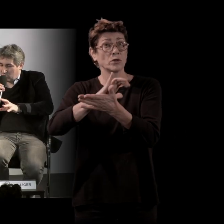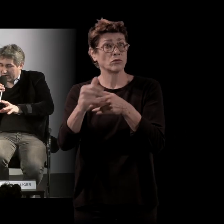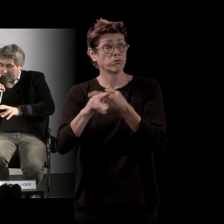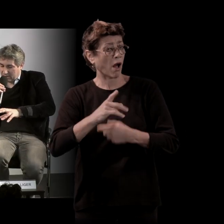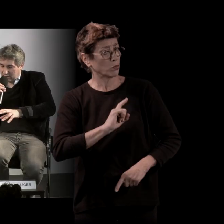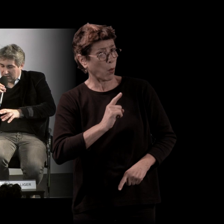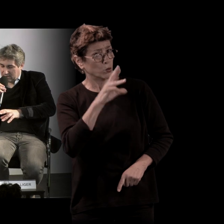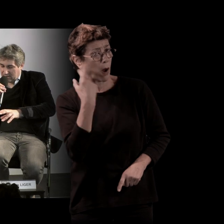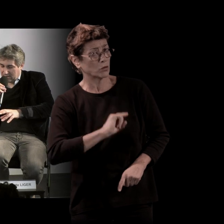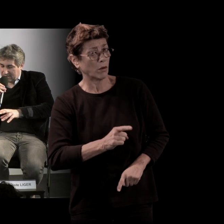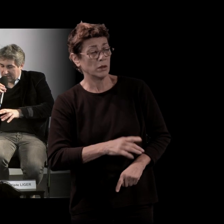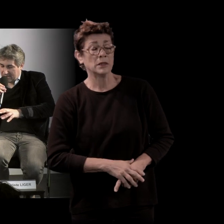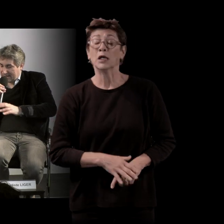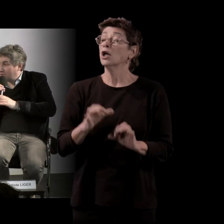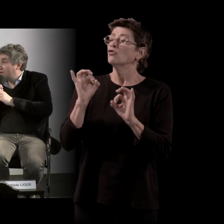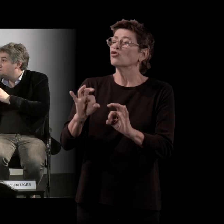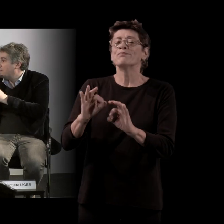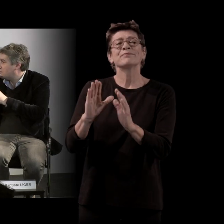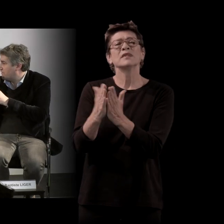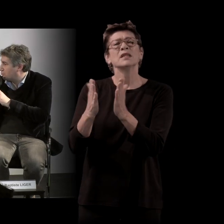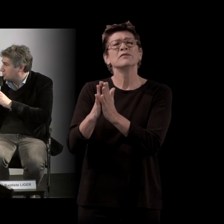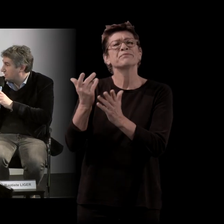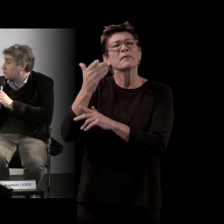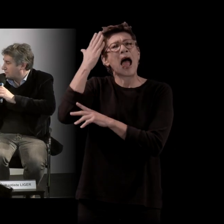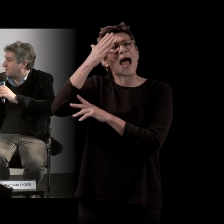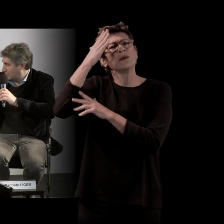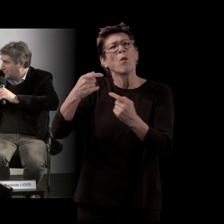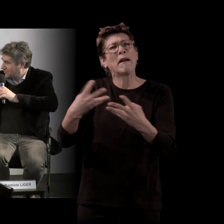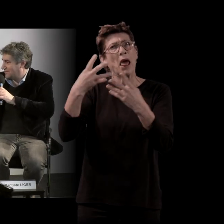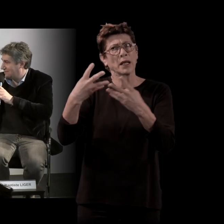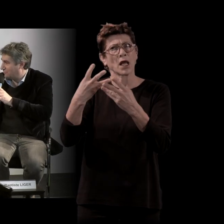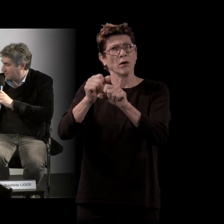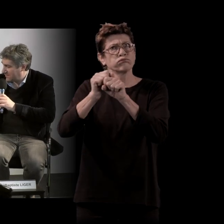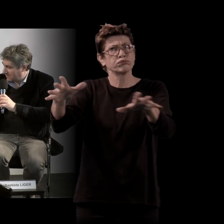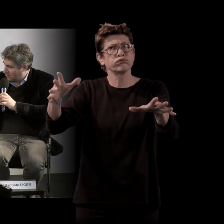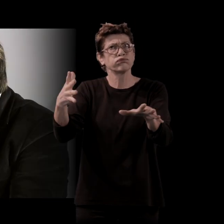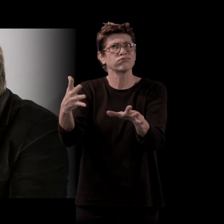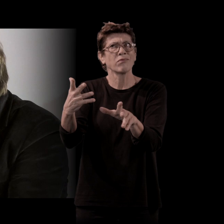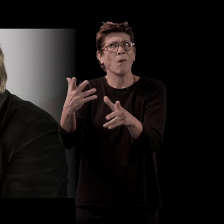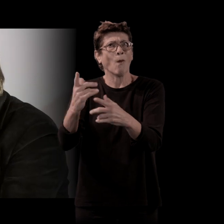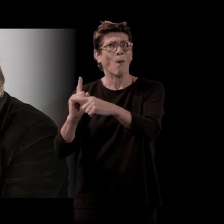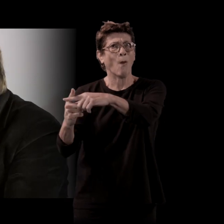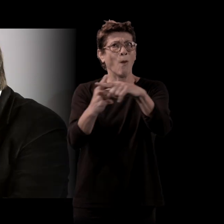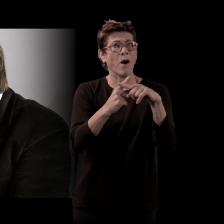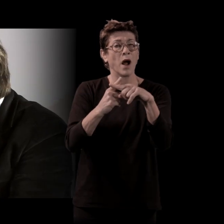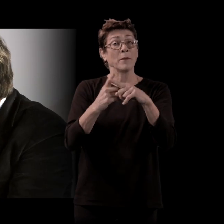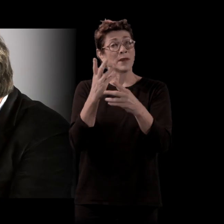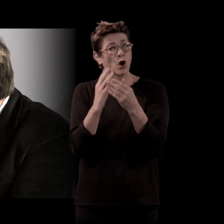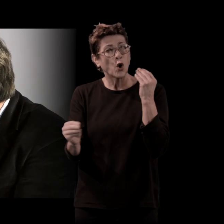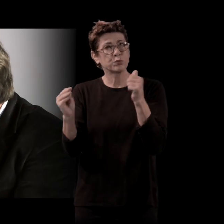de la Guerre a été assez remarquable. Mais vous avez touché, puisque ça, c'est aussi une spécificité française, avant tout, un public de polar,